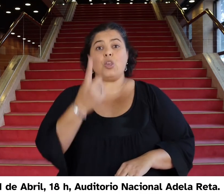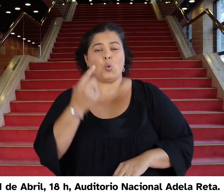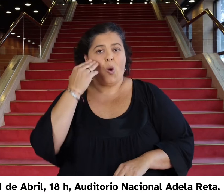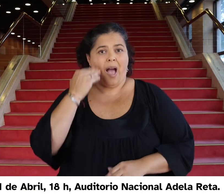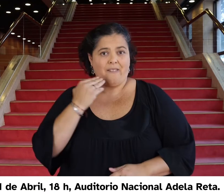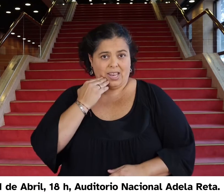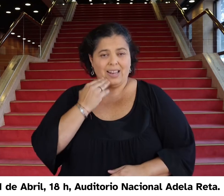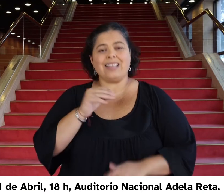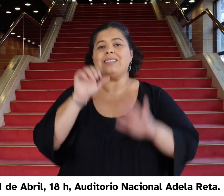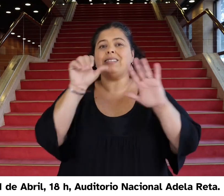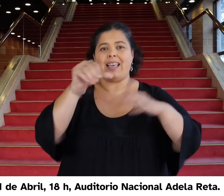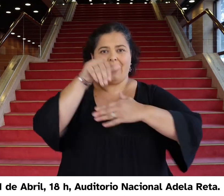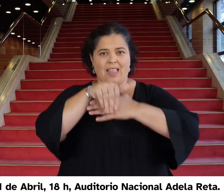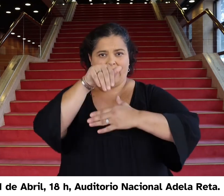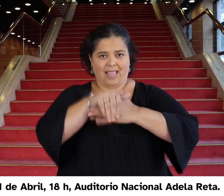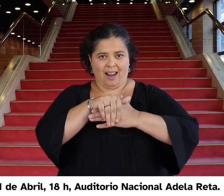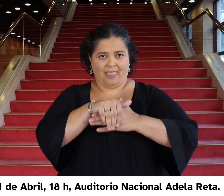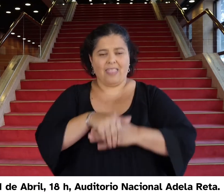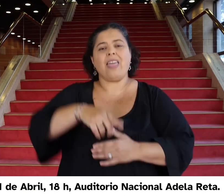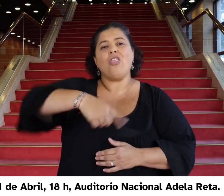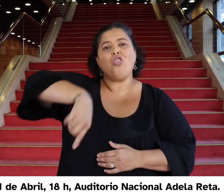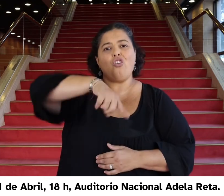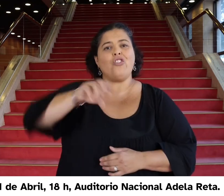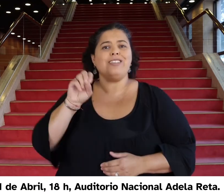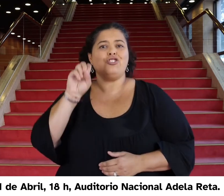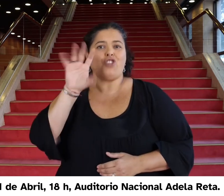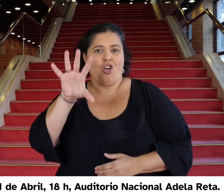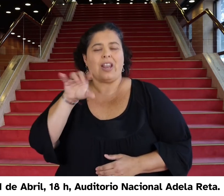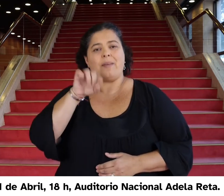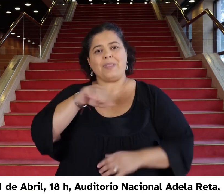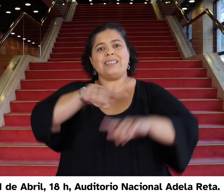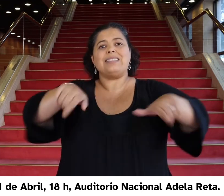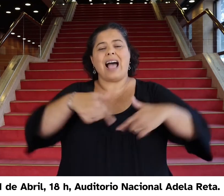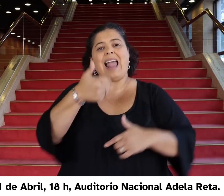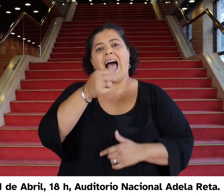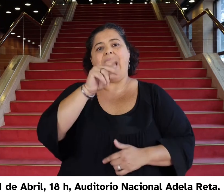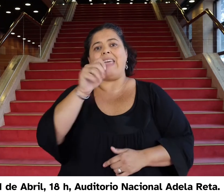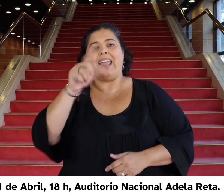21 de abril, 18 horas. Auditorio Nacional Adela Reta.